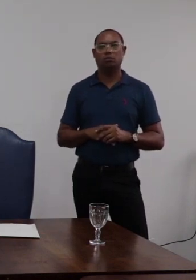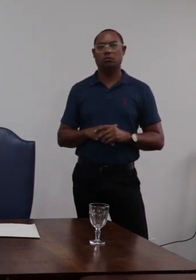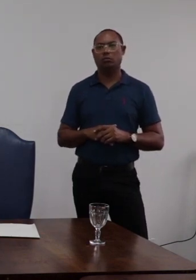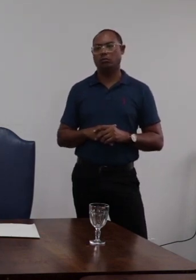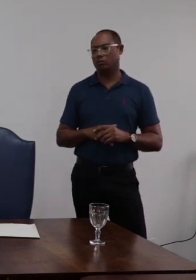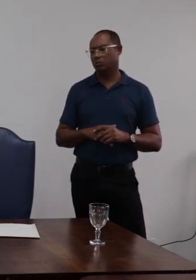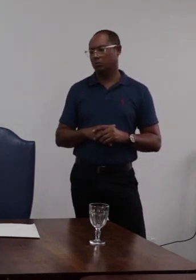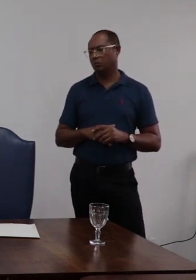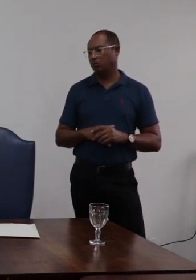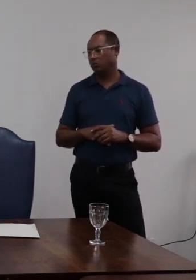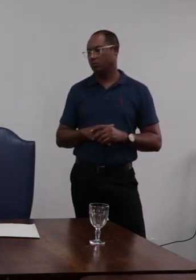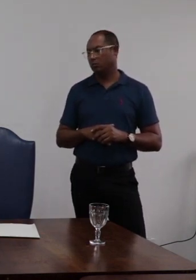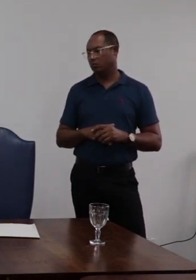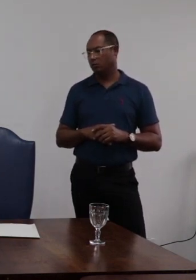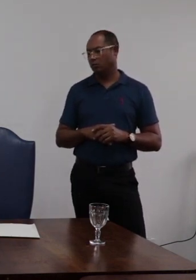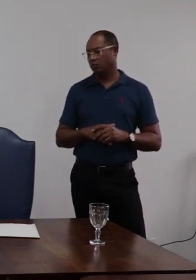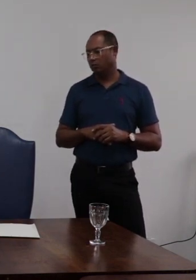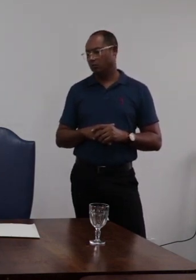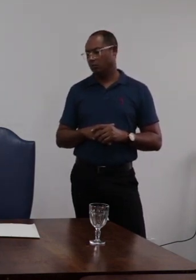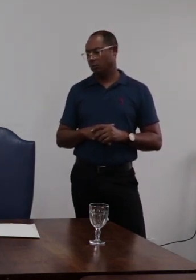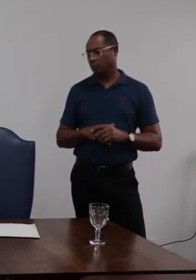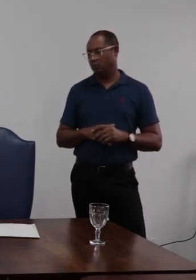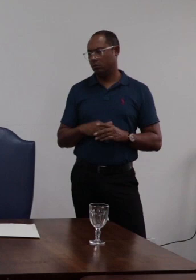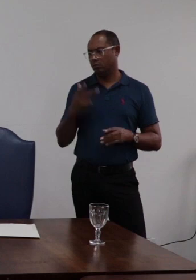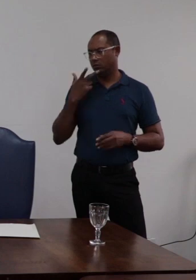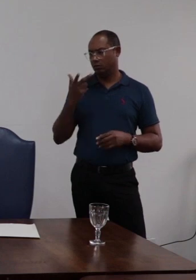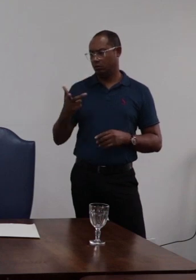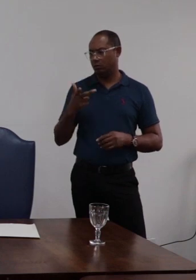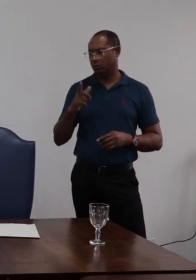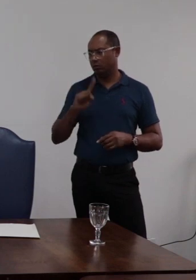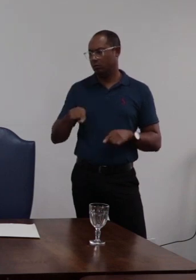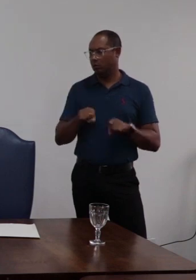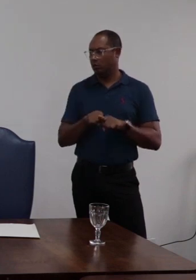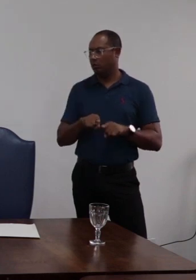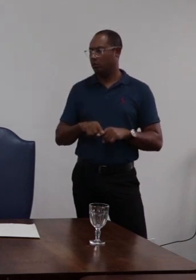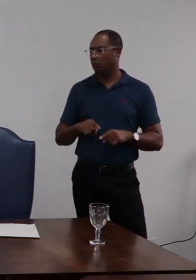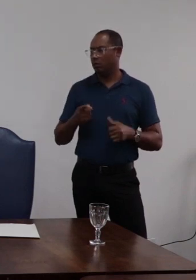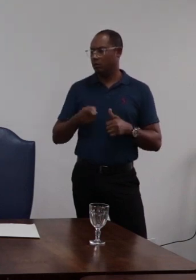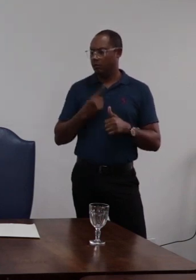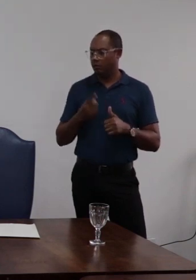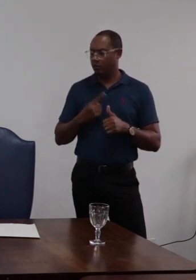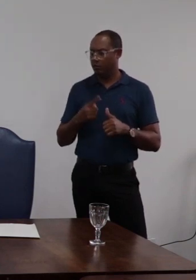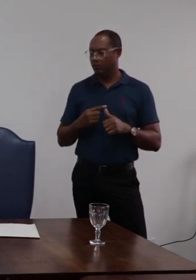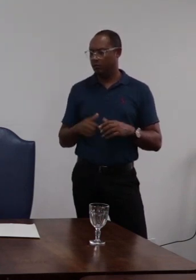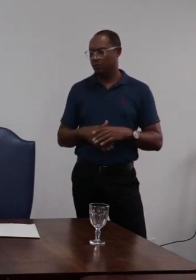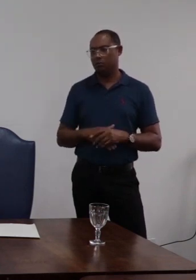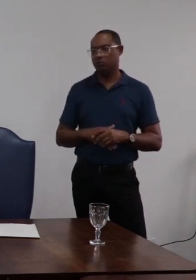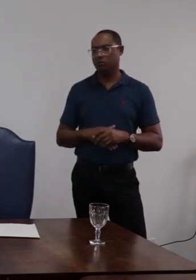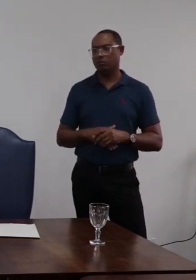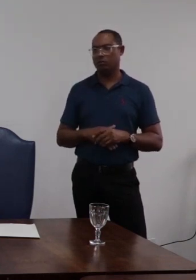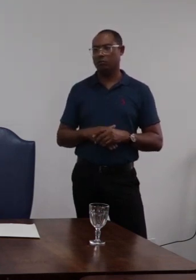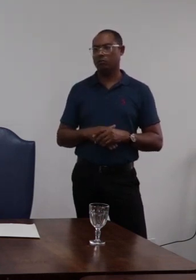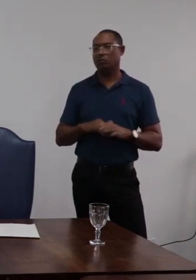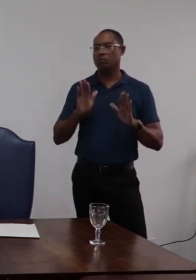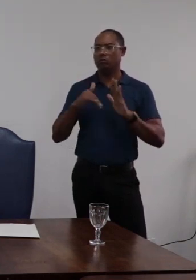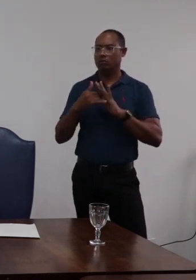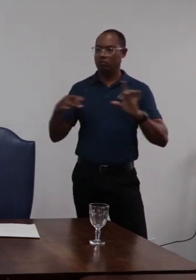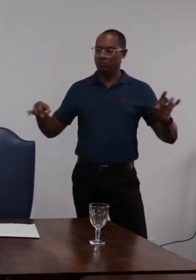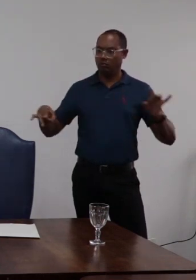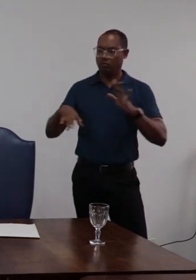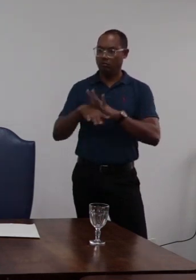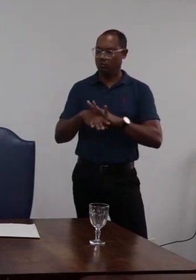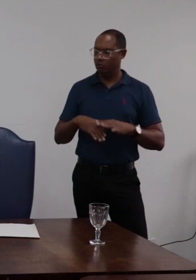bom eu queria fazer algumas ponderações a partir da fala que conseguiram primeiro que todo o resultado